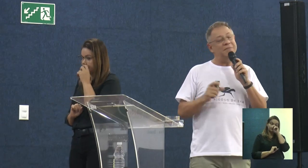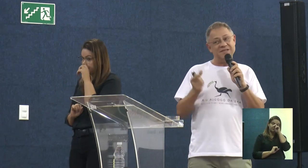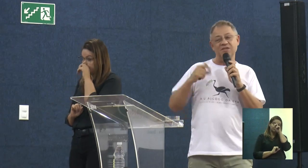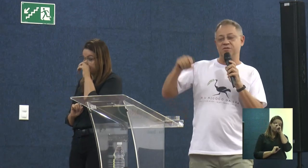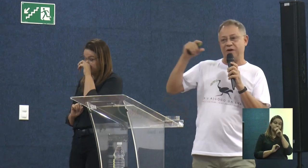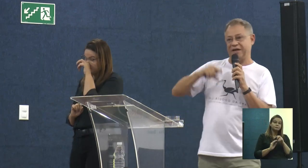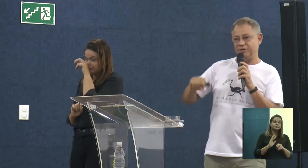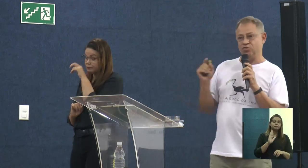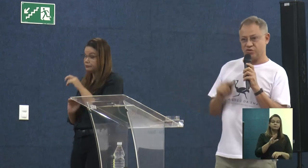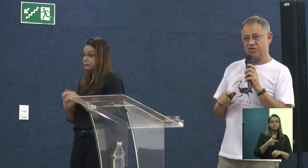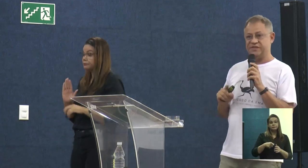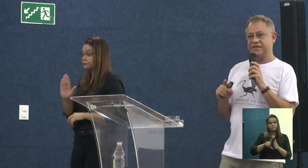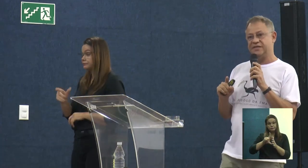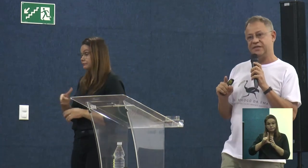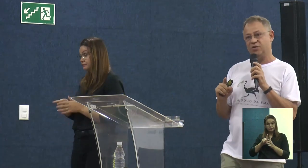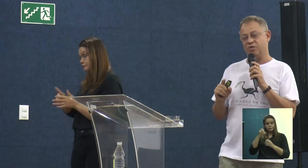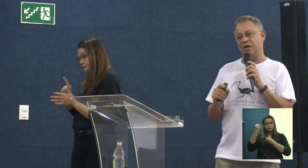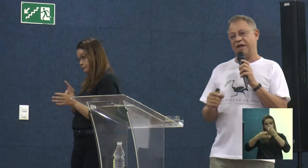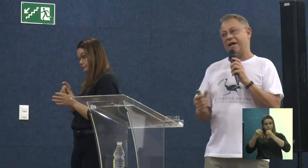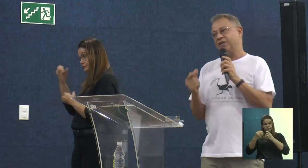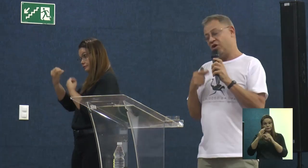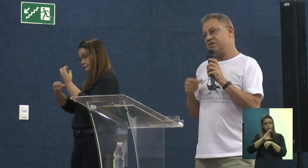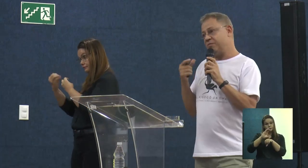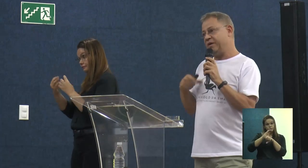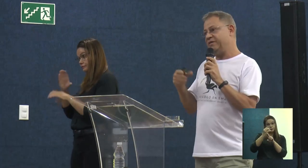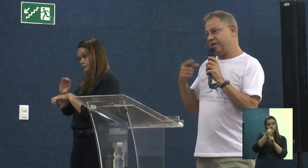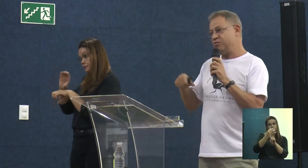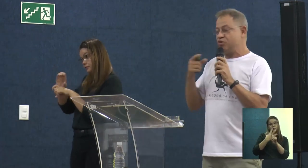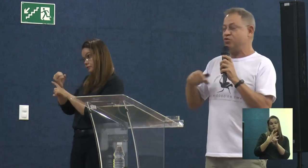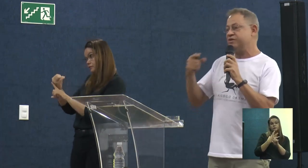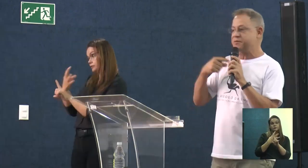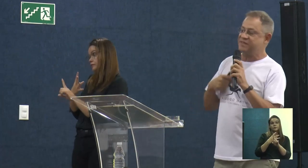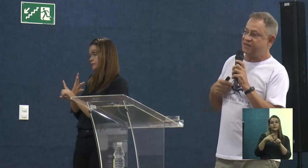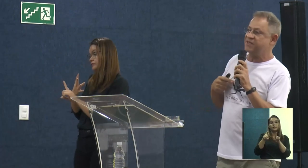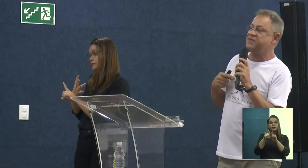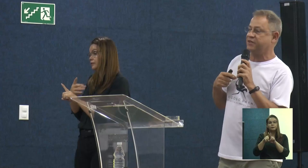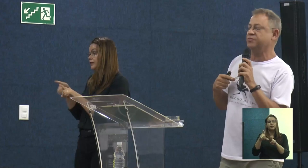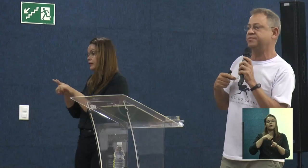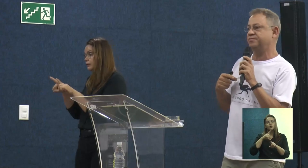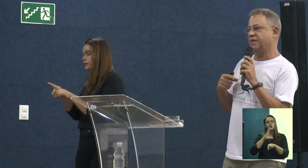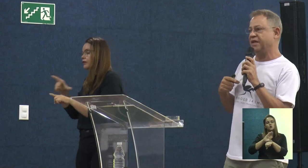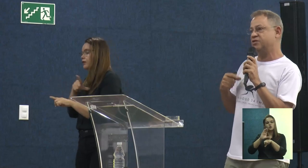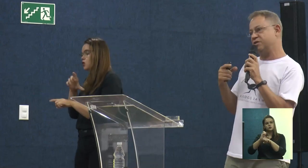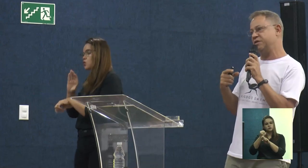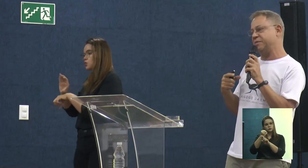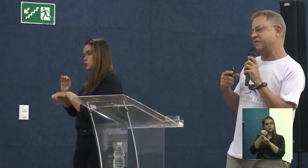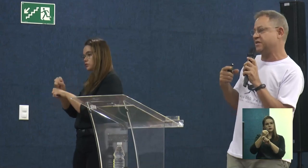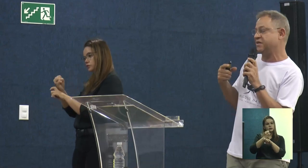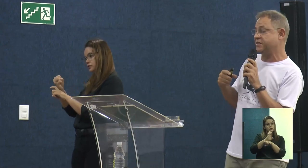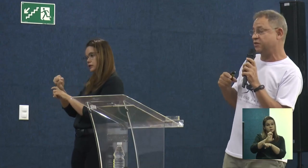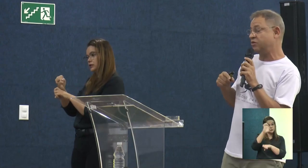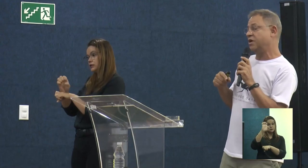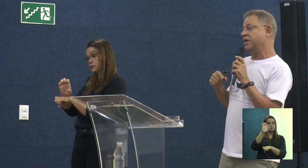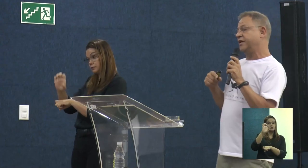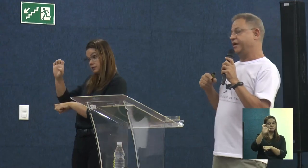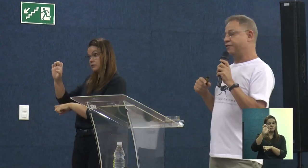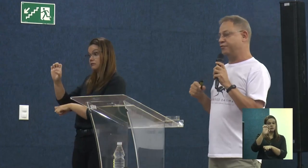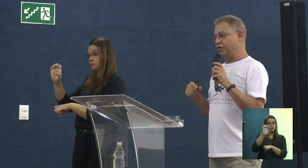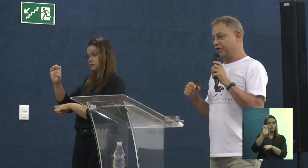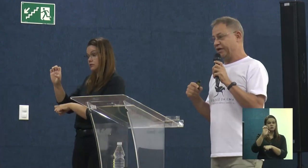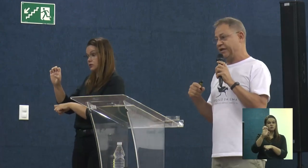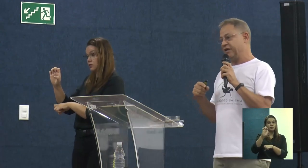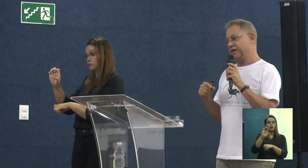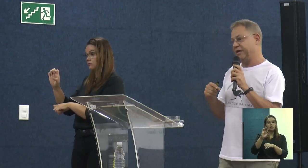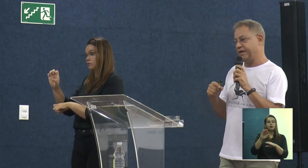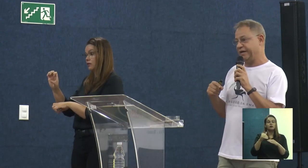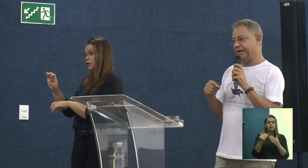Mas, antes de falar do curso de extensão, nós também temos o curso de especialização. Esse curso de especialização, ele